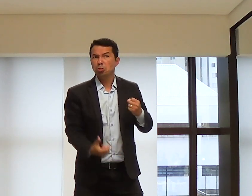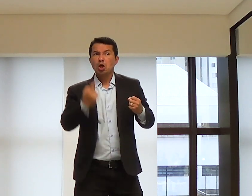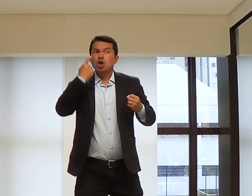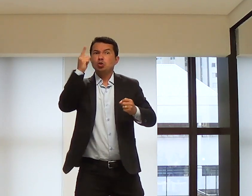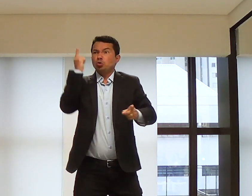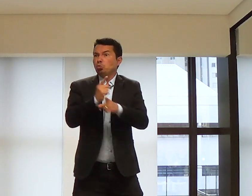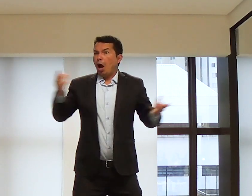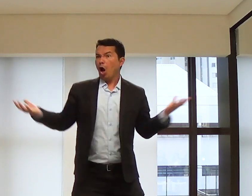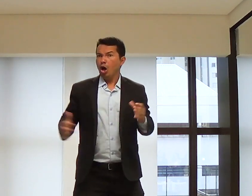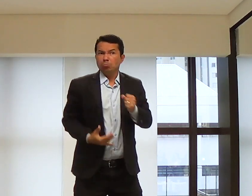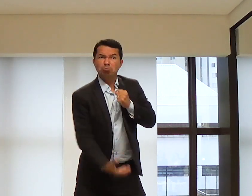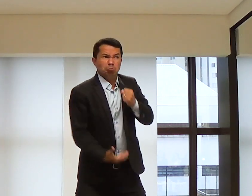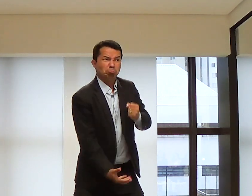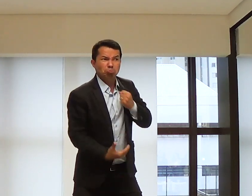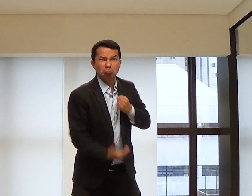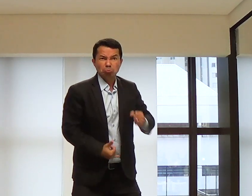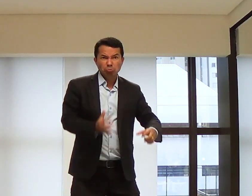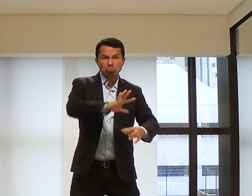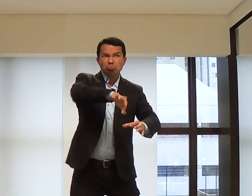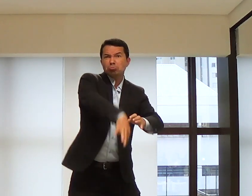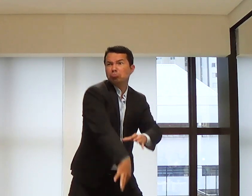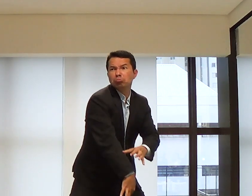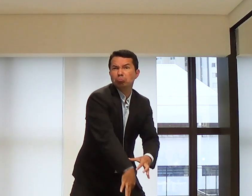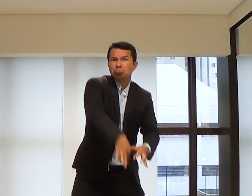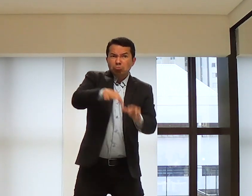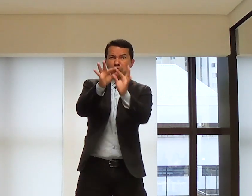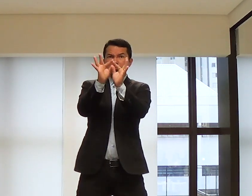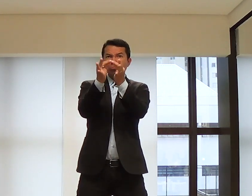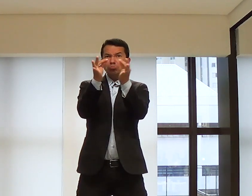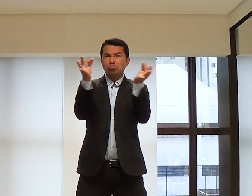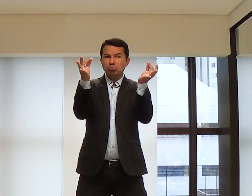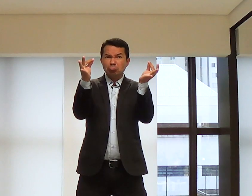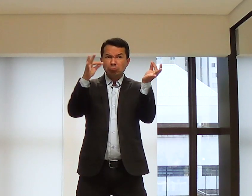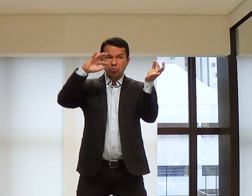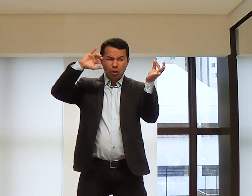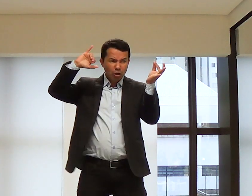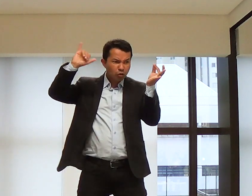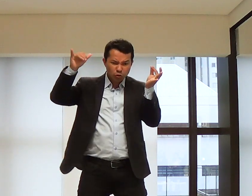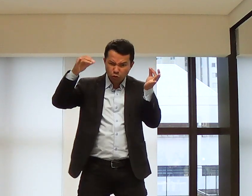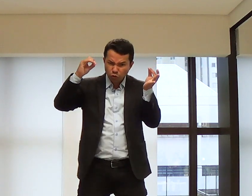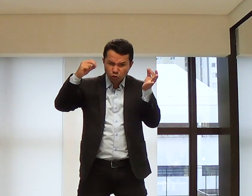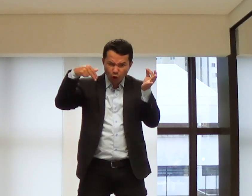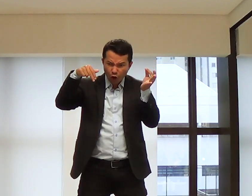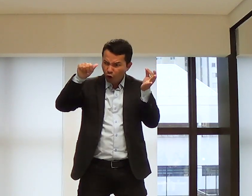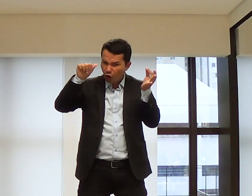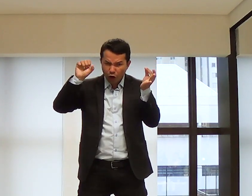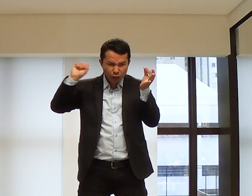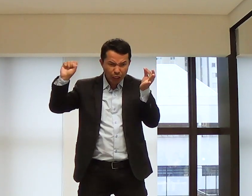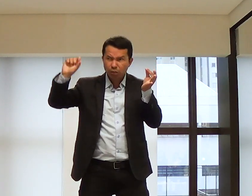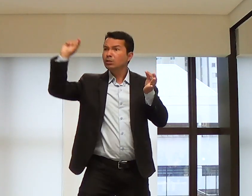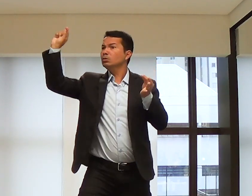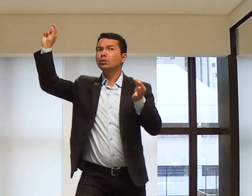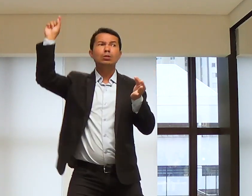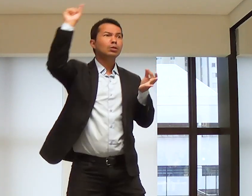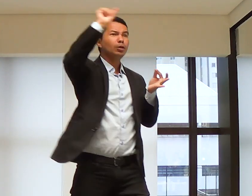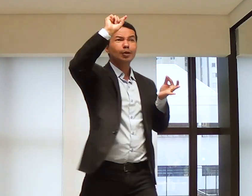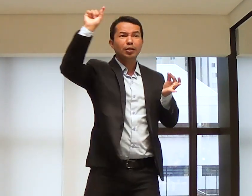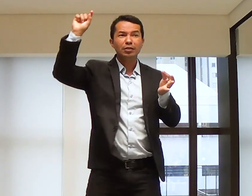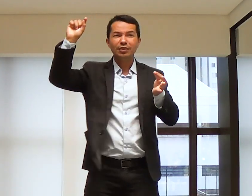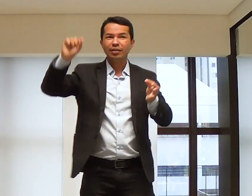no papelzinho, eu acho. E vão ali jogar, para ver quem é o responsável por aquele grande gatinho que está acontecendo. Joraz,